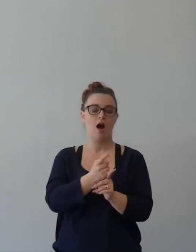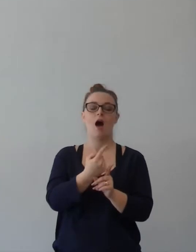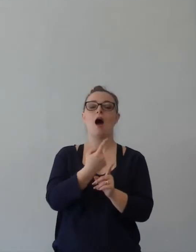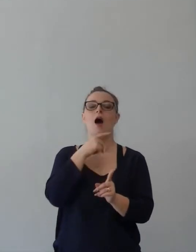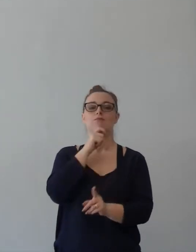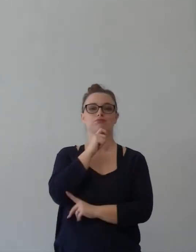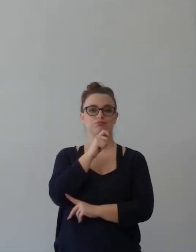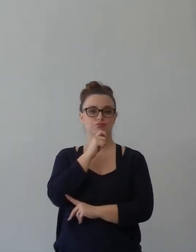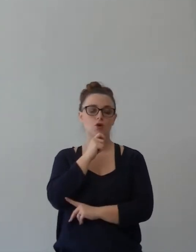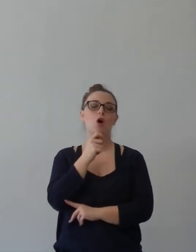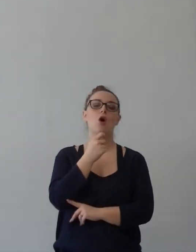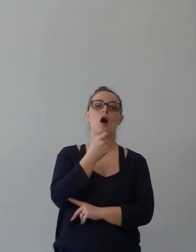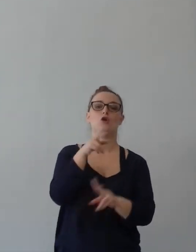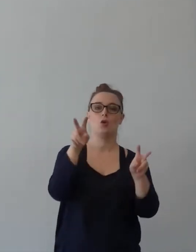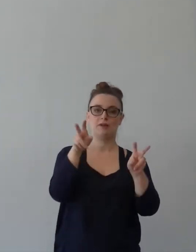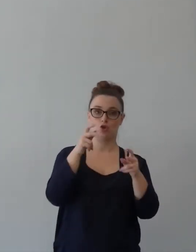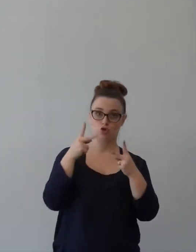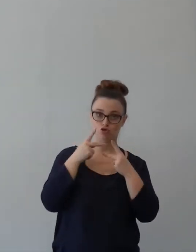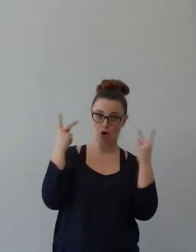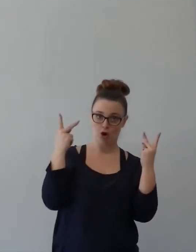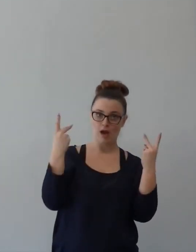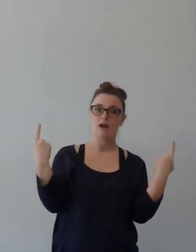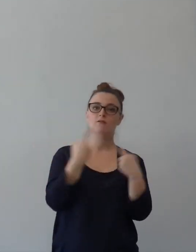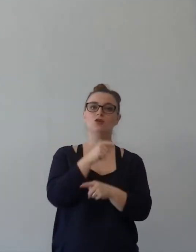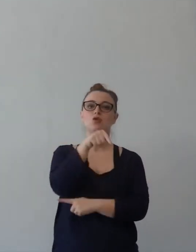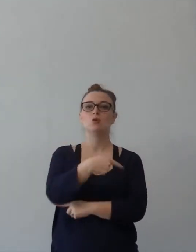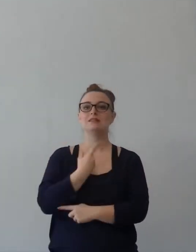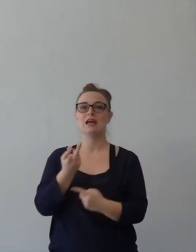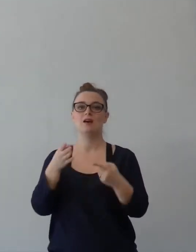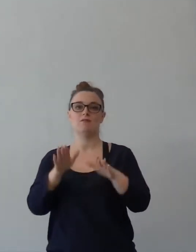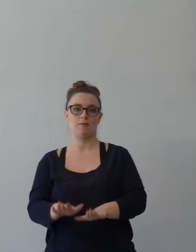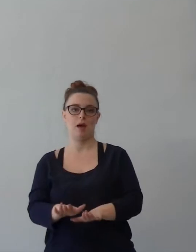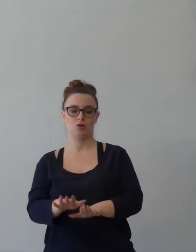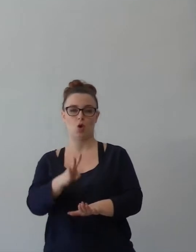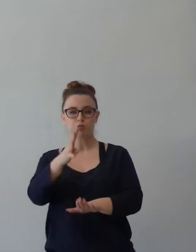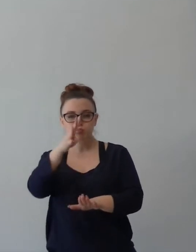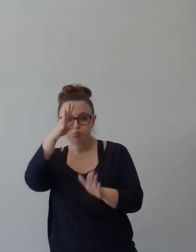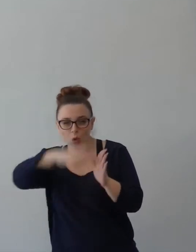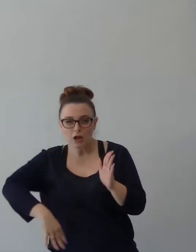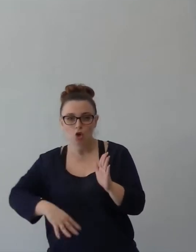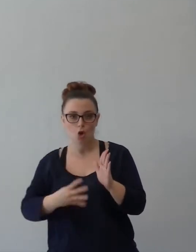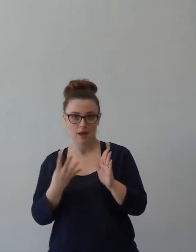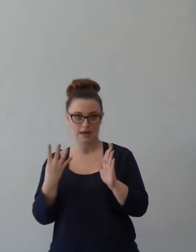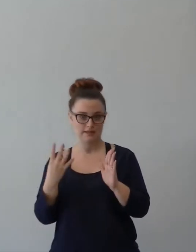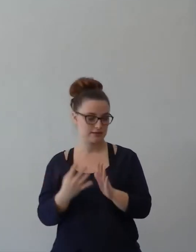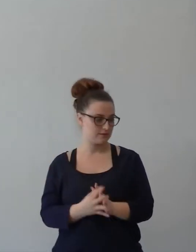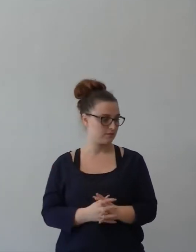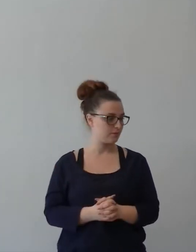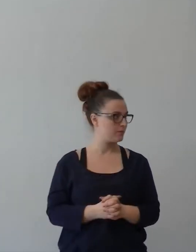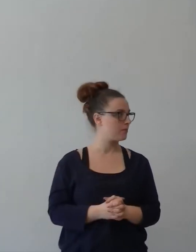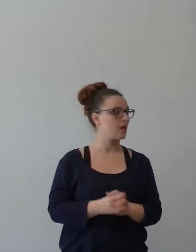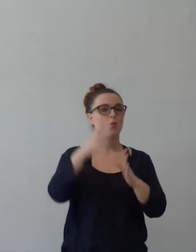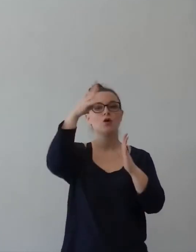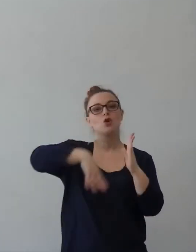per qualche motivo si è dovuto fermare un motivo di salute e per quattro mesi non è andato, non ha